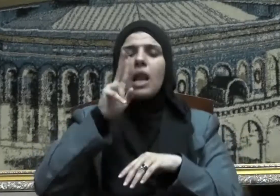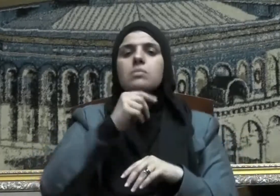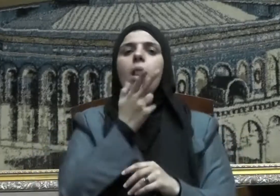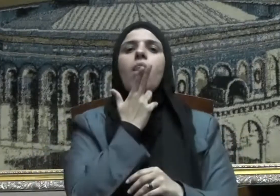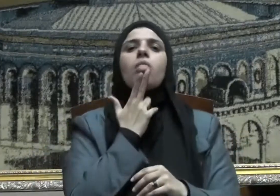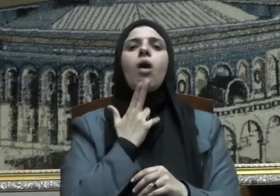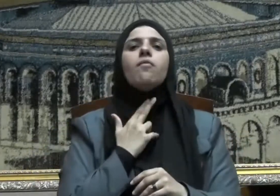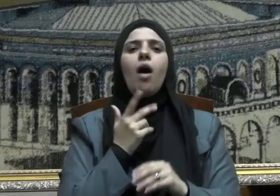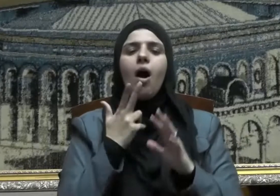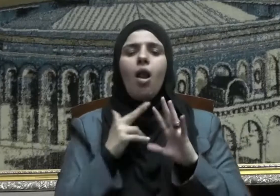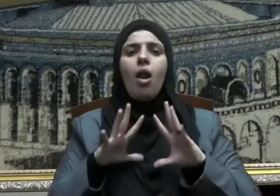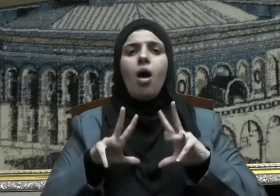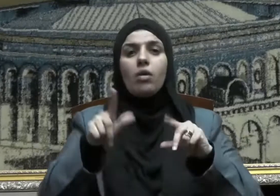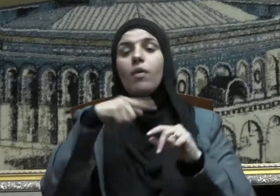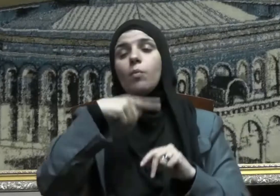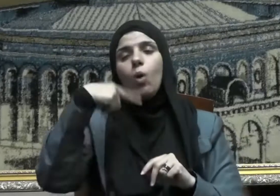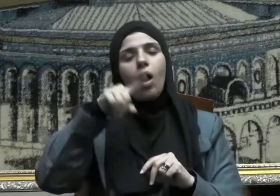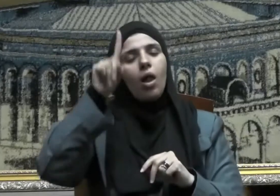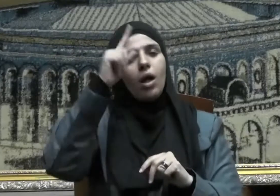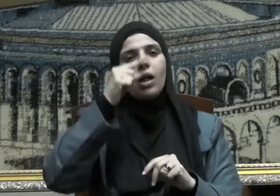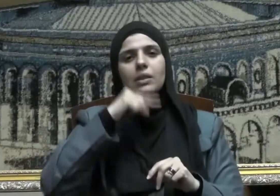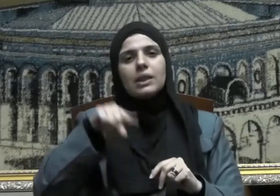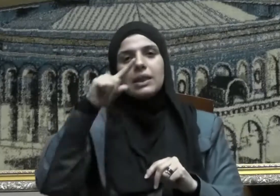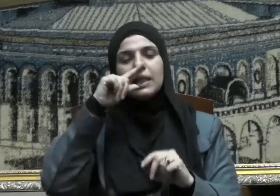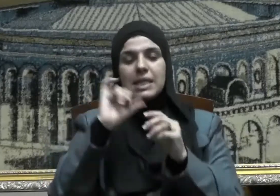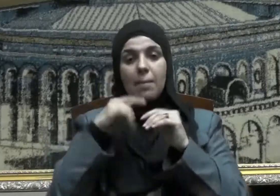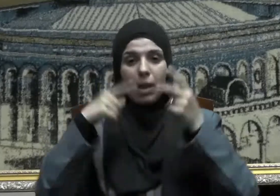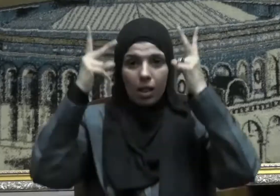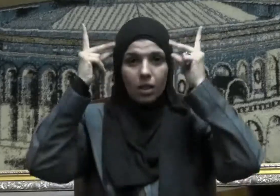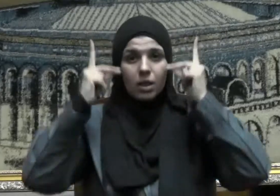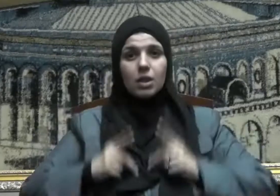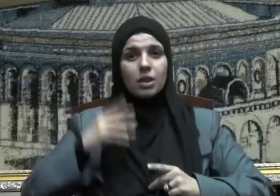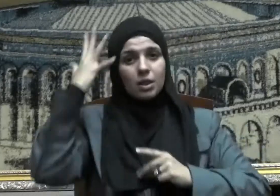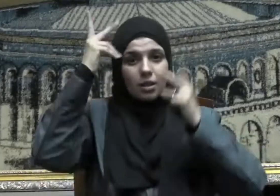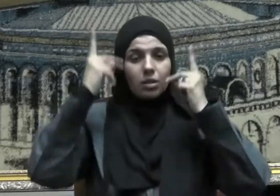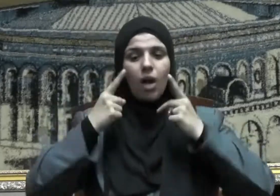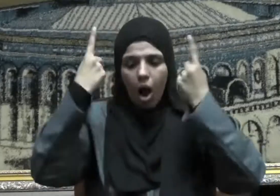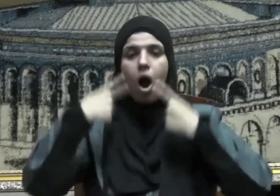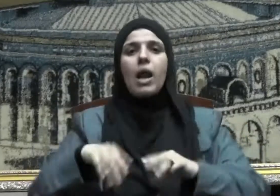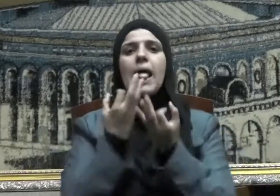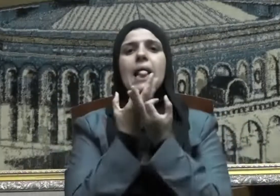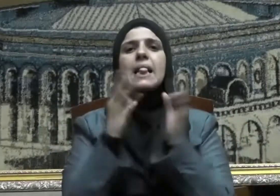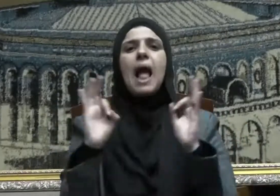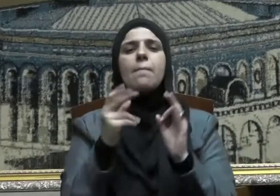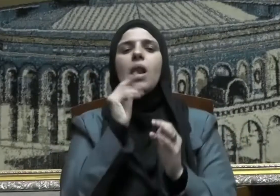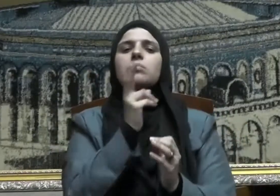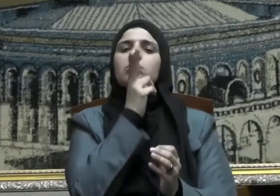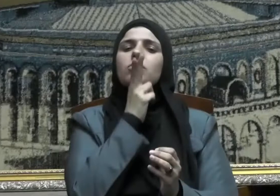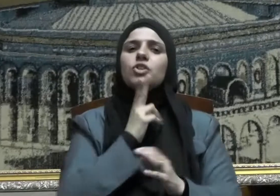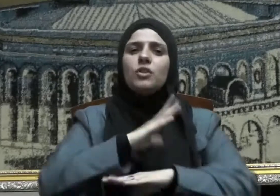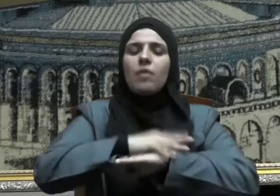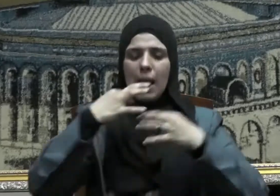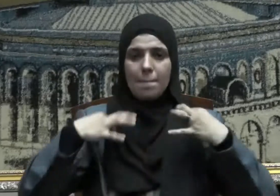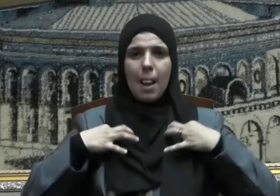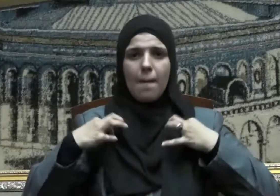آداب النظافة فلقد جعل الإسلام الطهارة والنظافة الكاملة للجسد